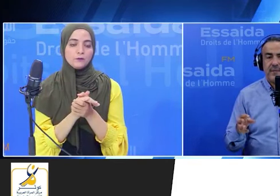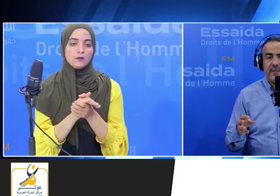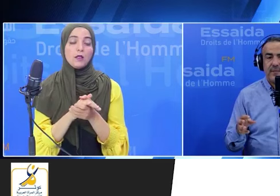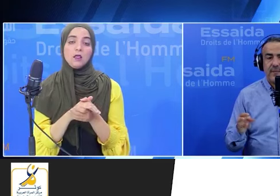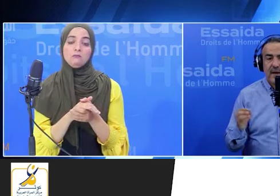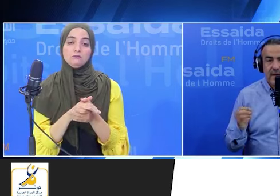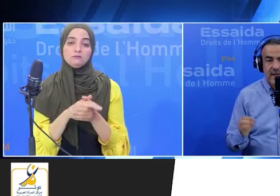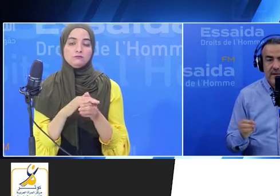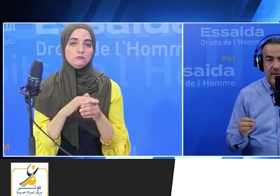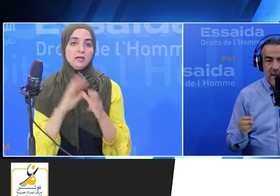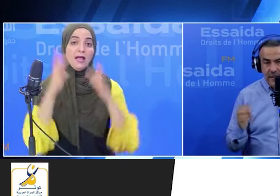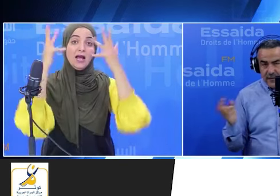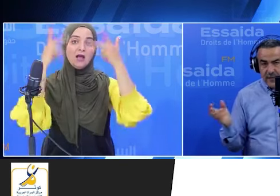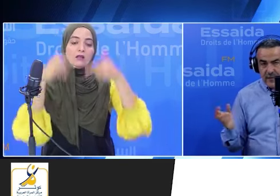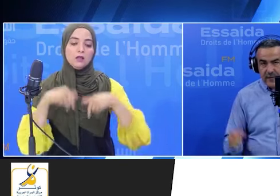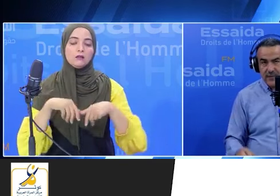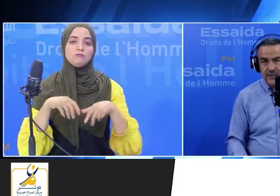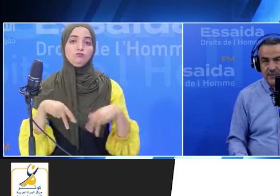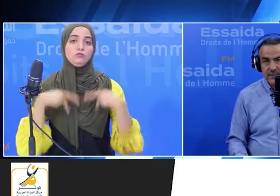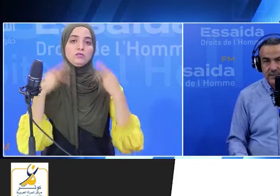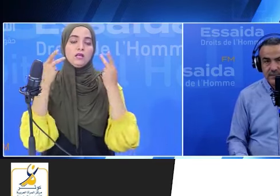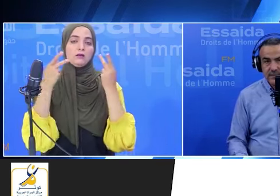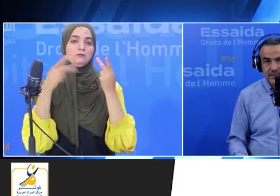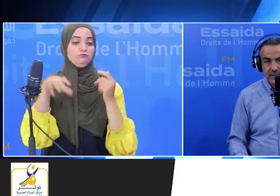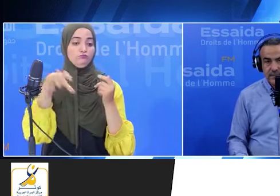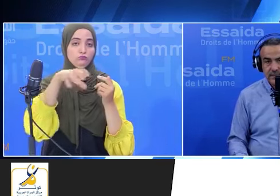على أساس عدد السكن